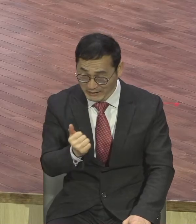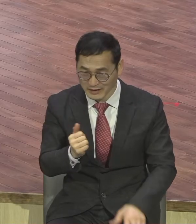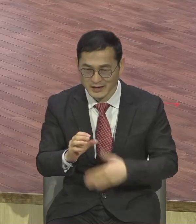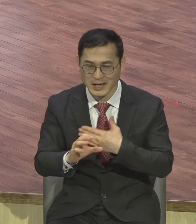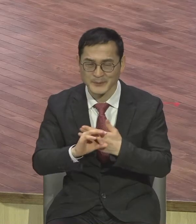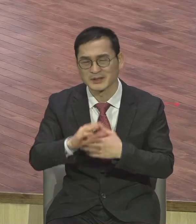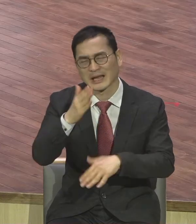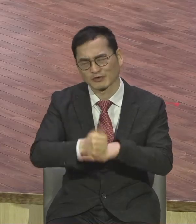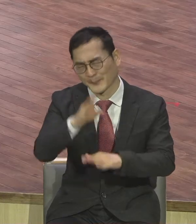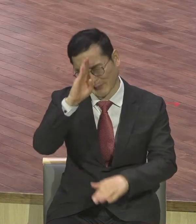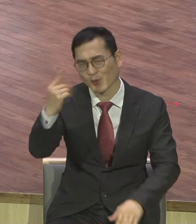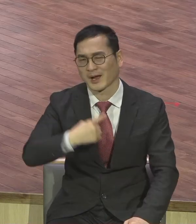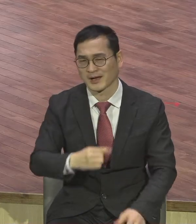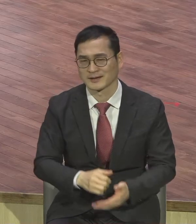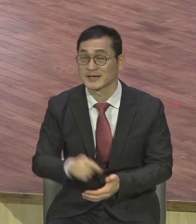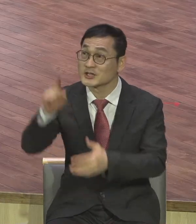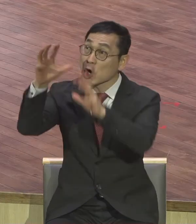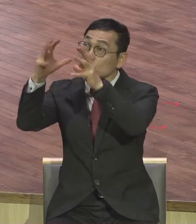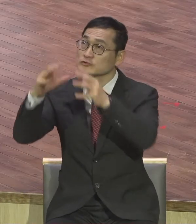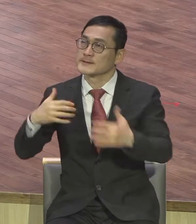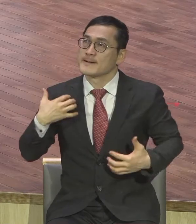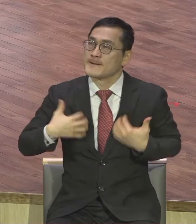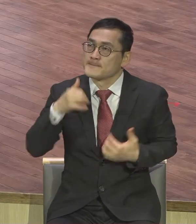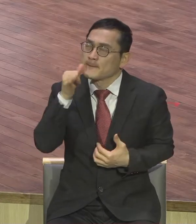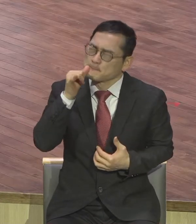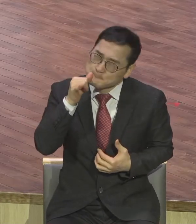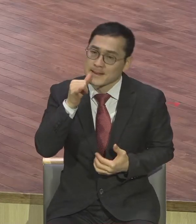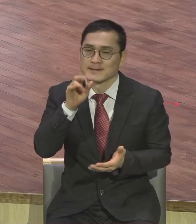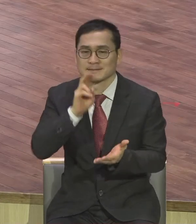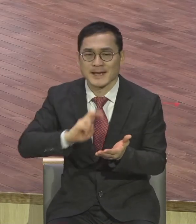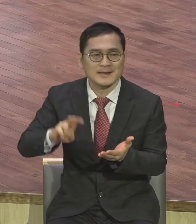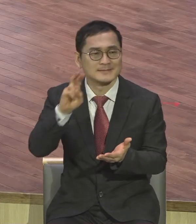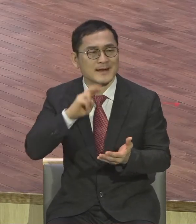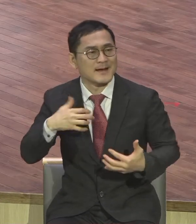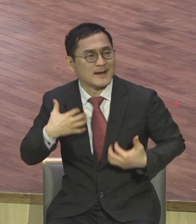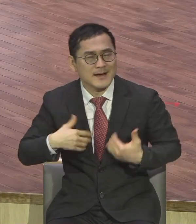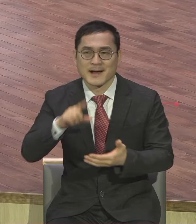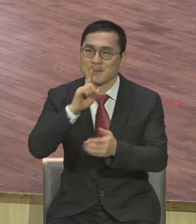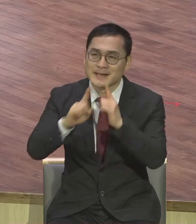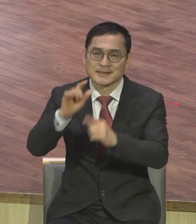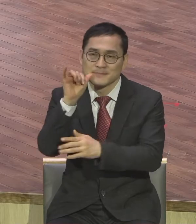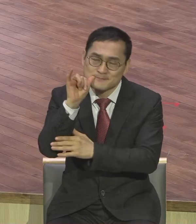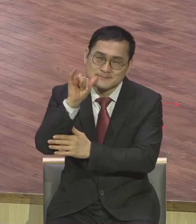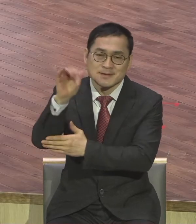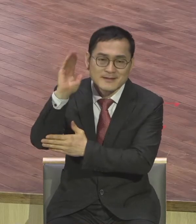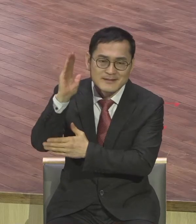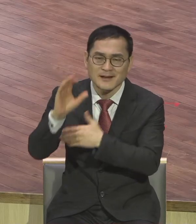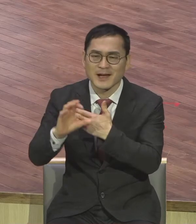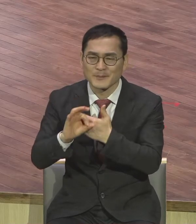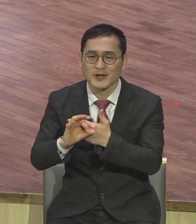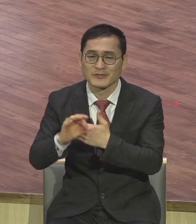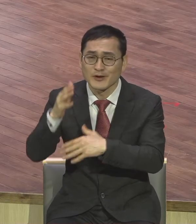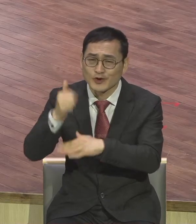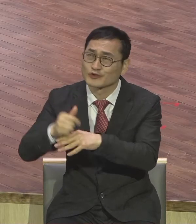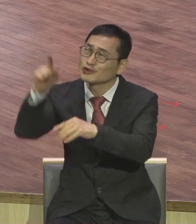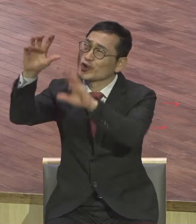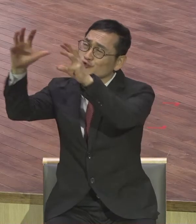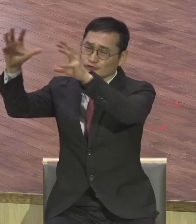그야말로 영적 큰 영향이 들어갑니다 엄청난 힘을 얻지 할수록 힘을 얻지요